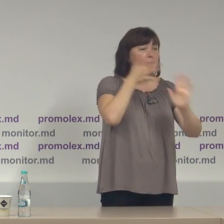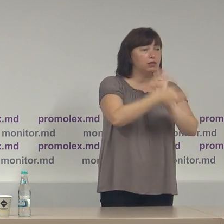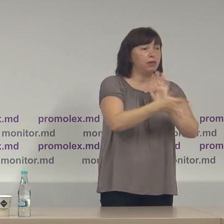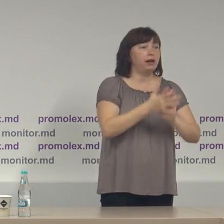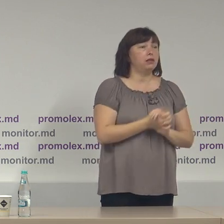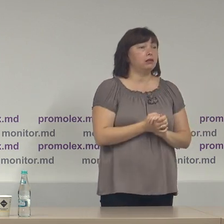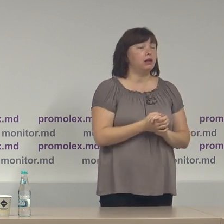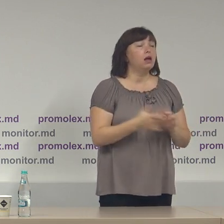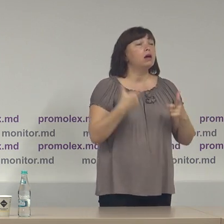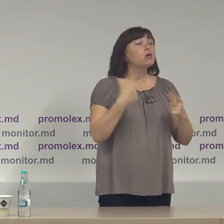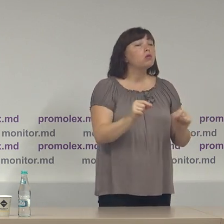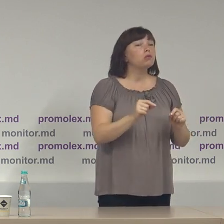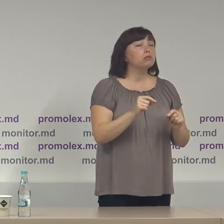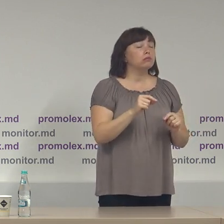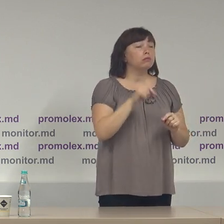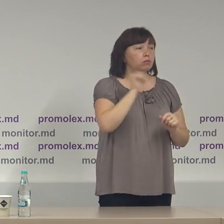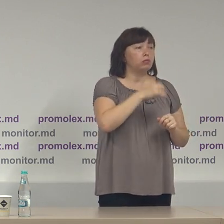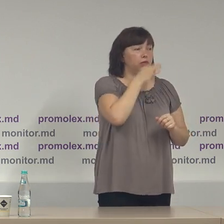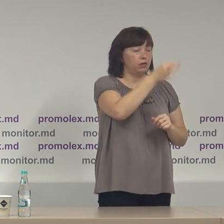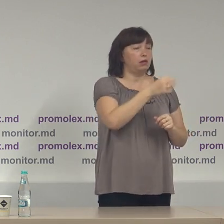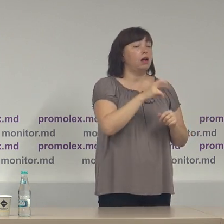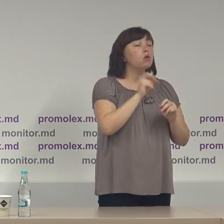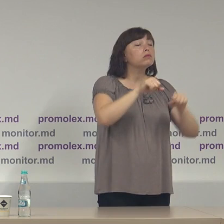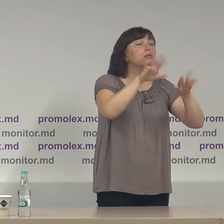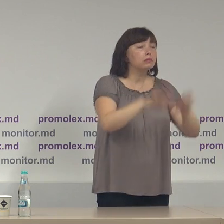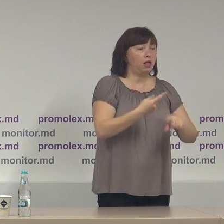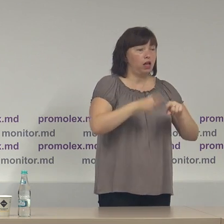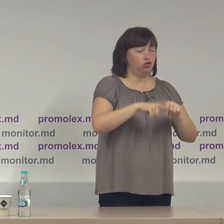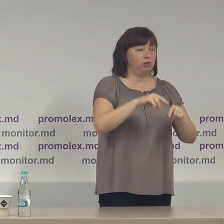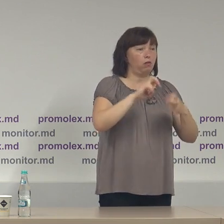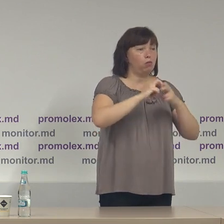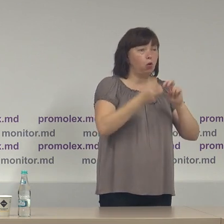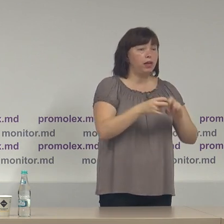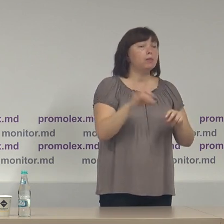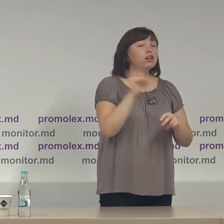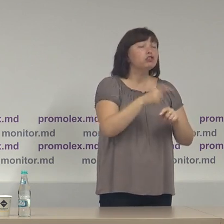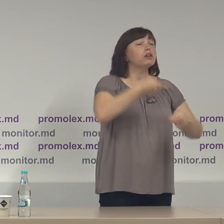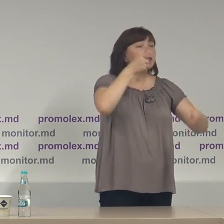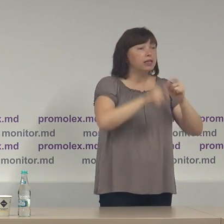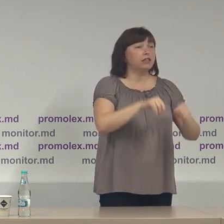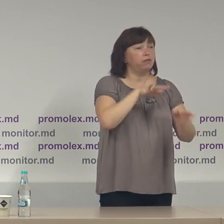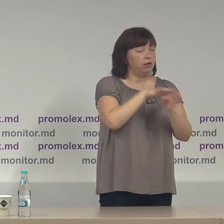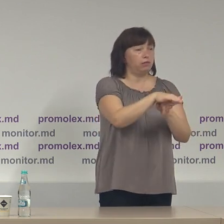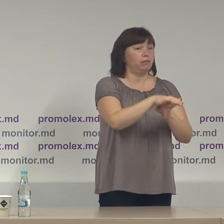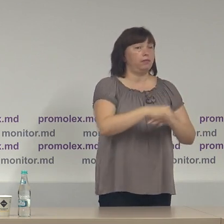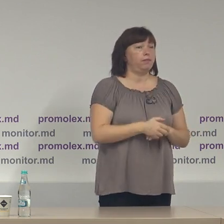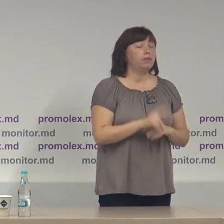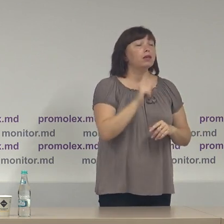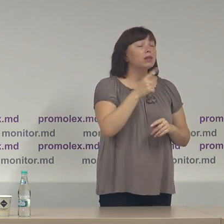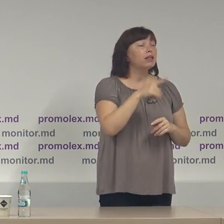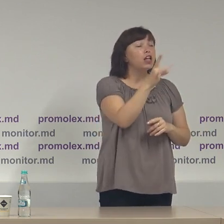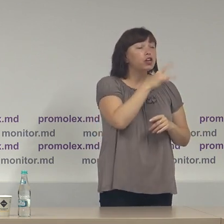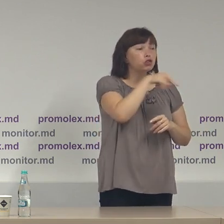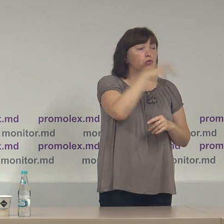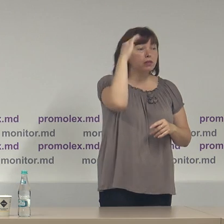să zică cum văd ei soluționarea acestei probleme și să depună efort într-adevăr să soluționeze această problemă pentru că în regiunea